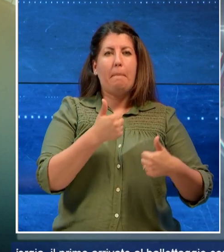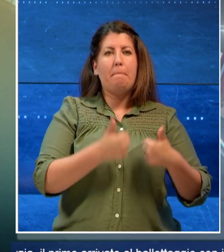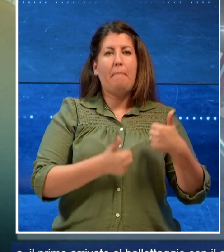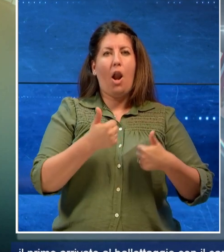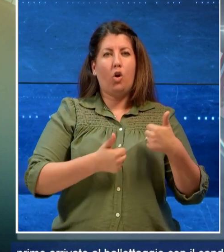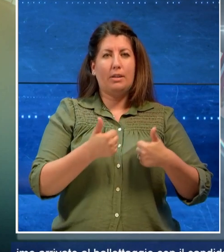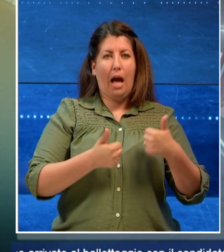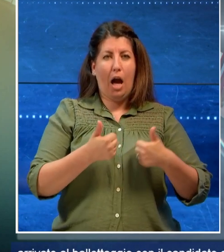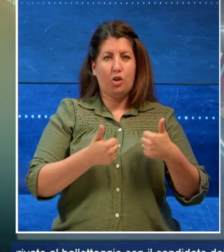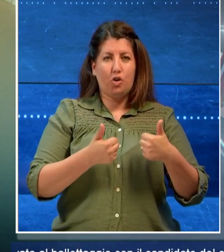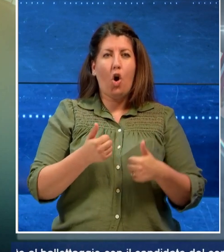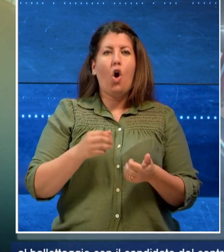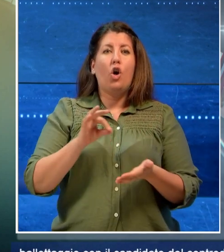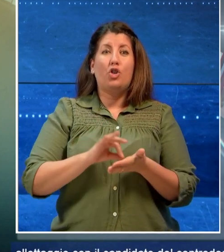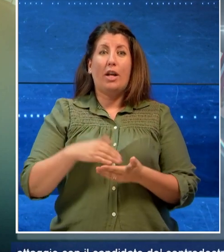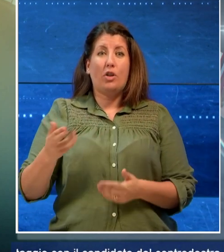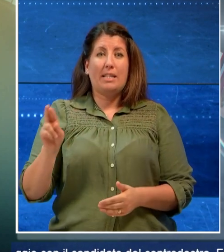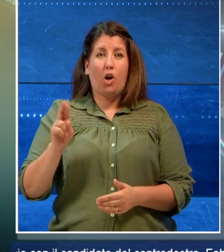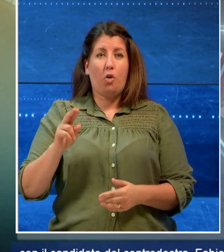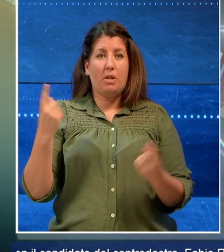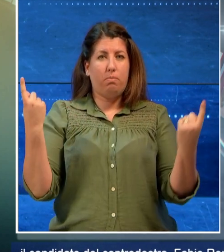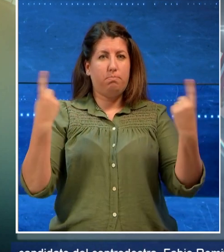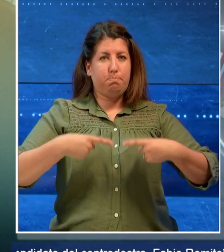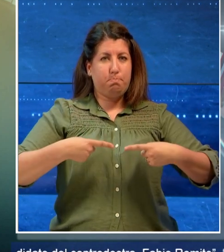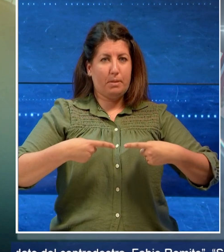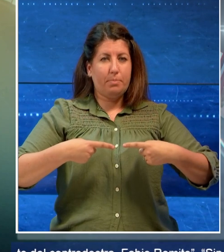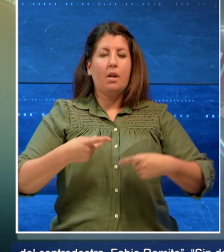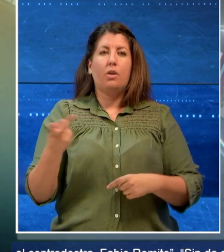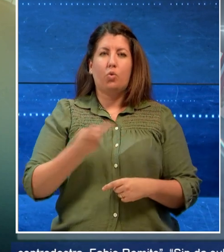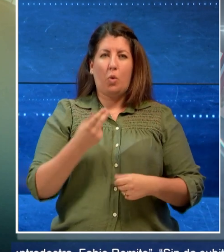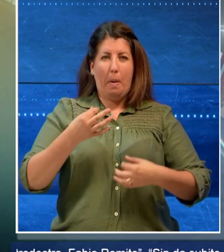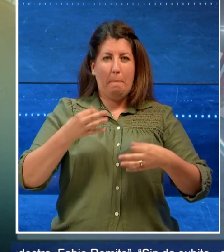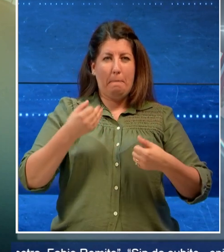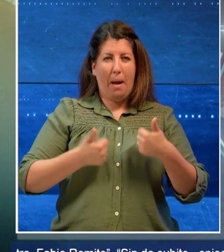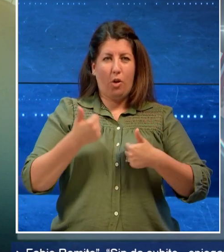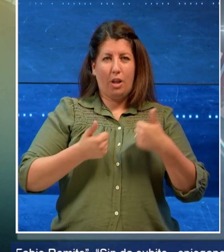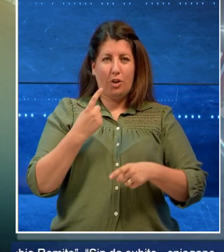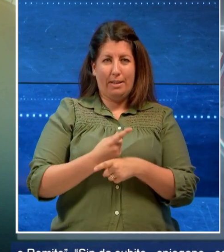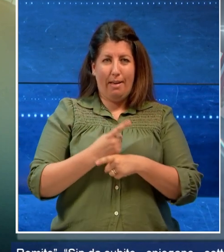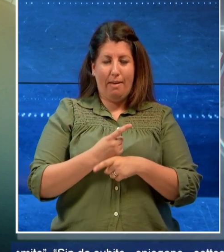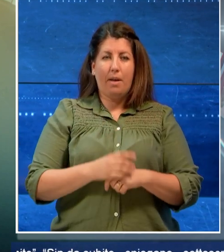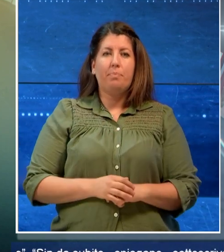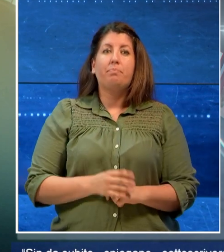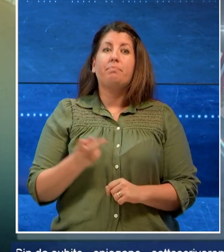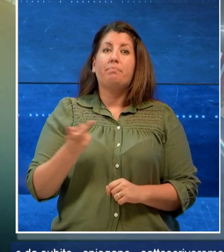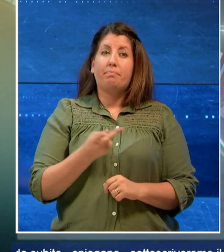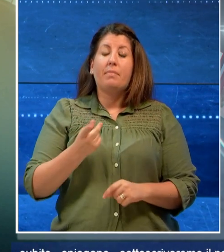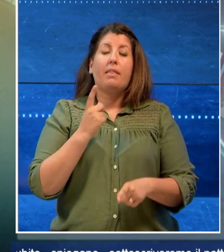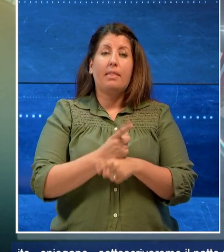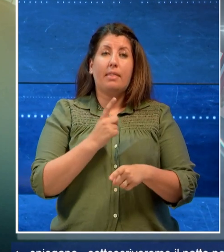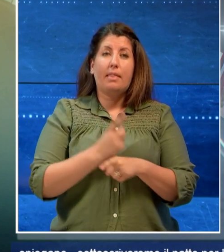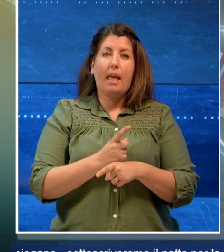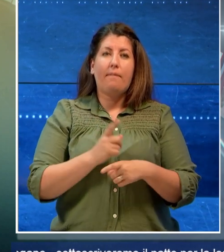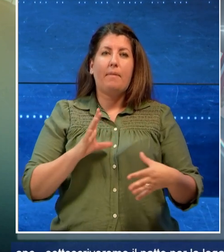candidato del centro-destra Fabio Romito. Sin da subito spiegano, sottoscriveremo il patto